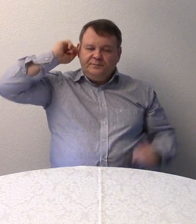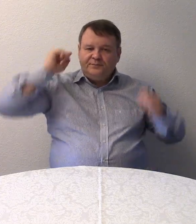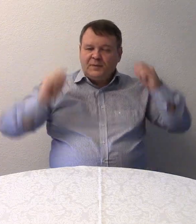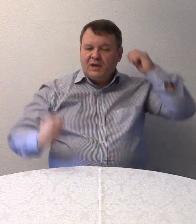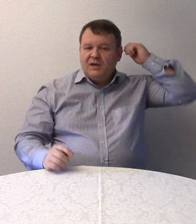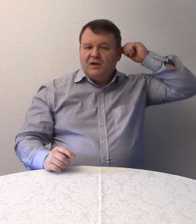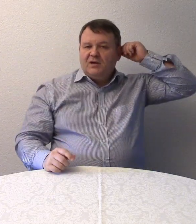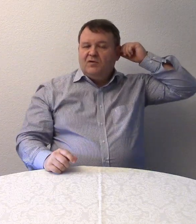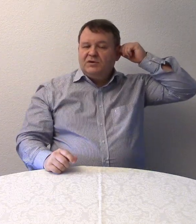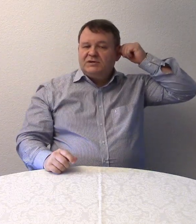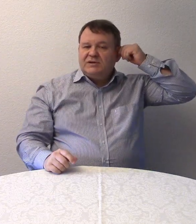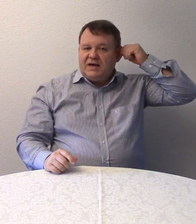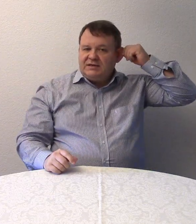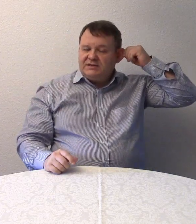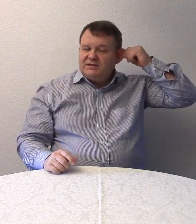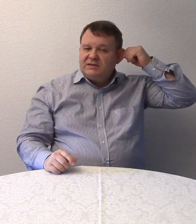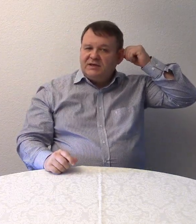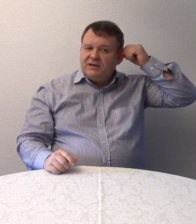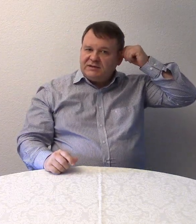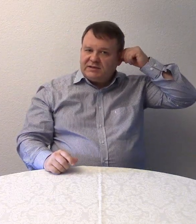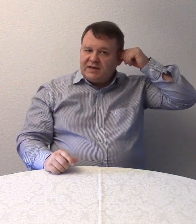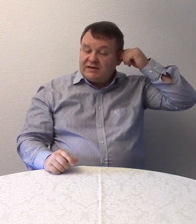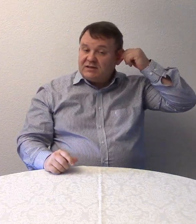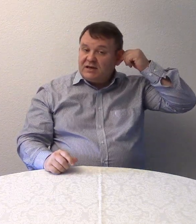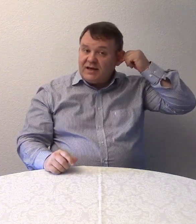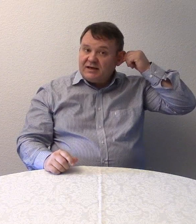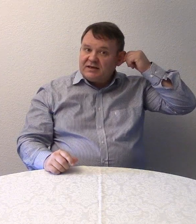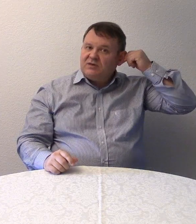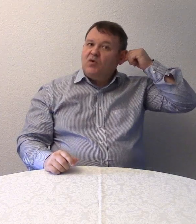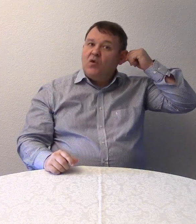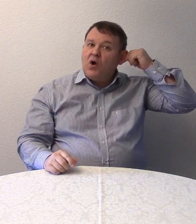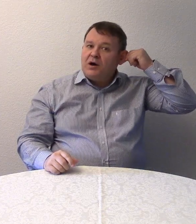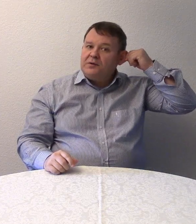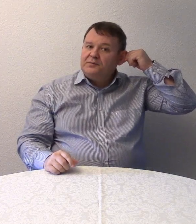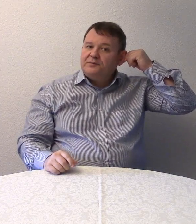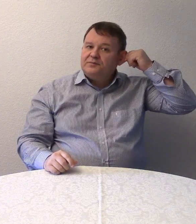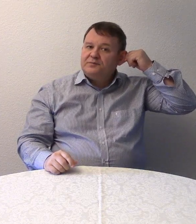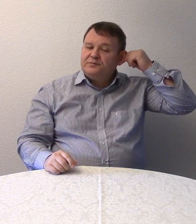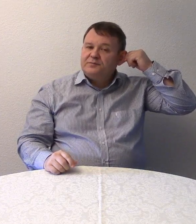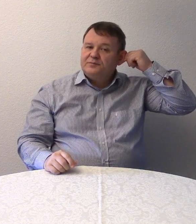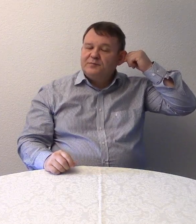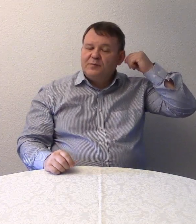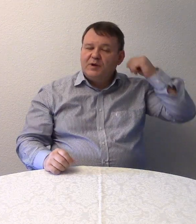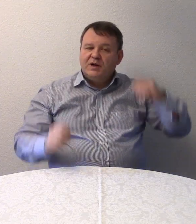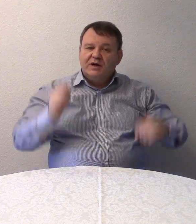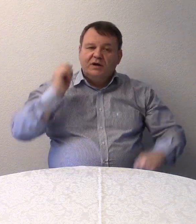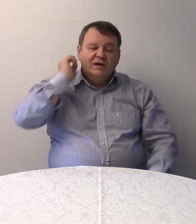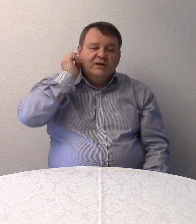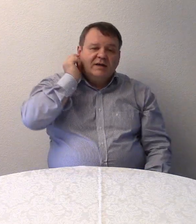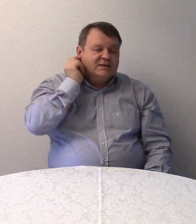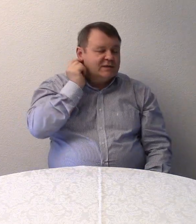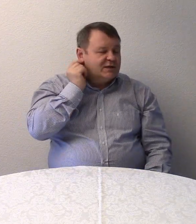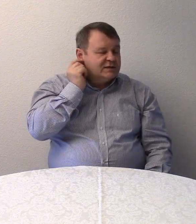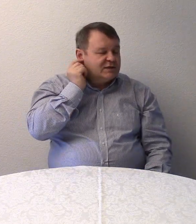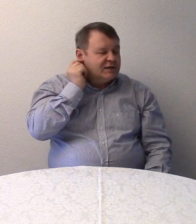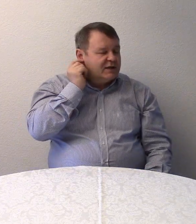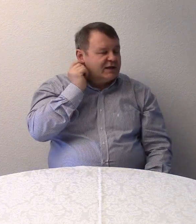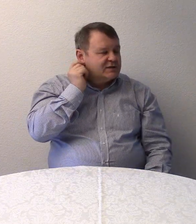Und das ist das linke Ohr. Das ist hier das